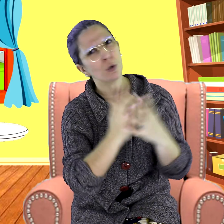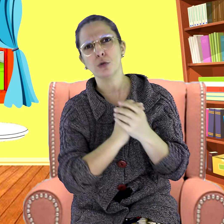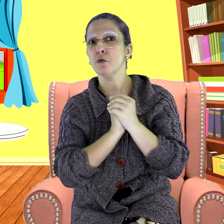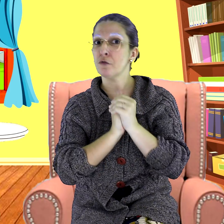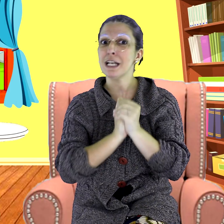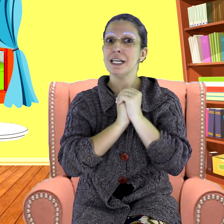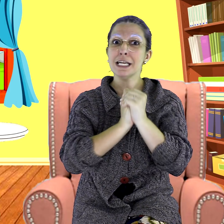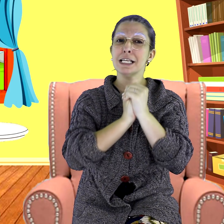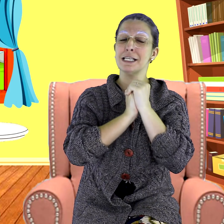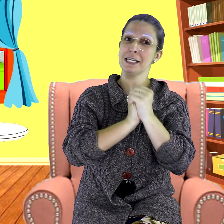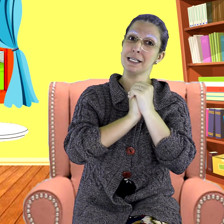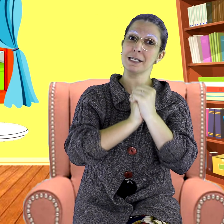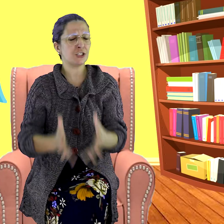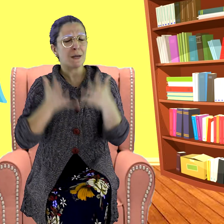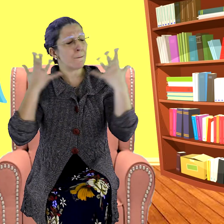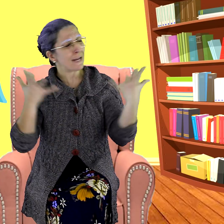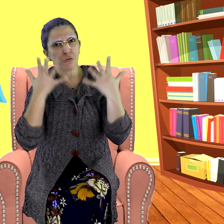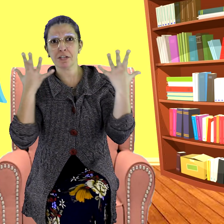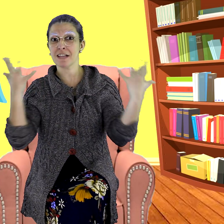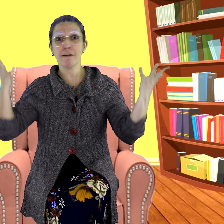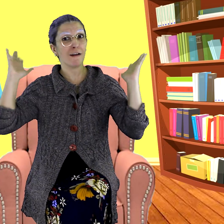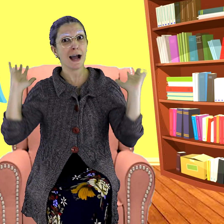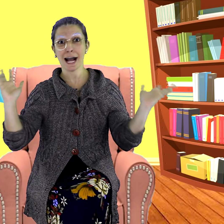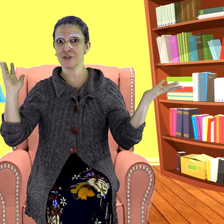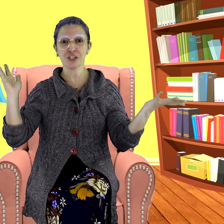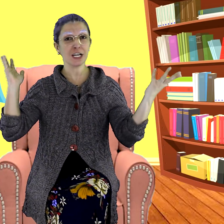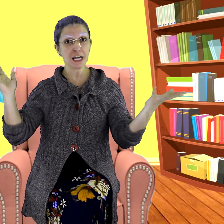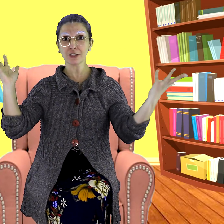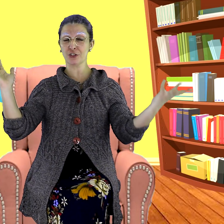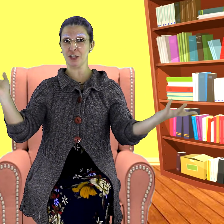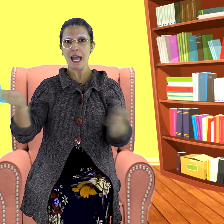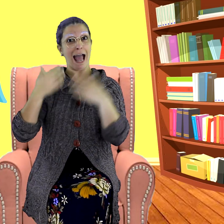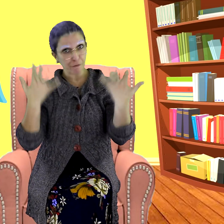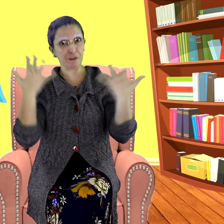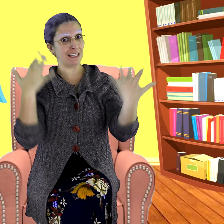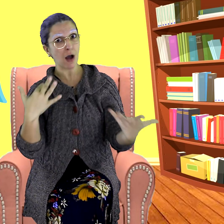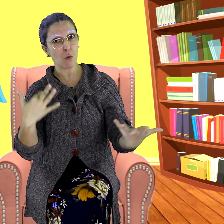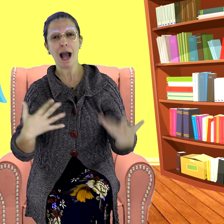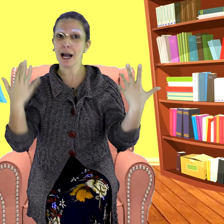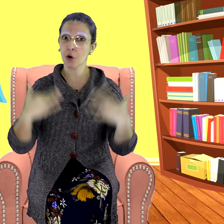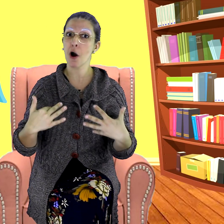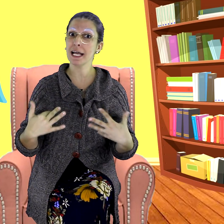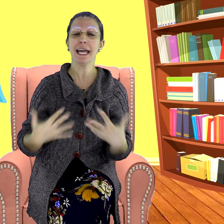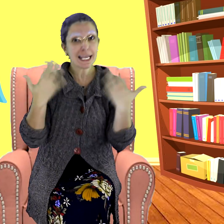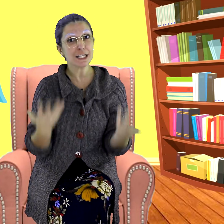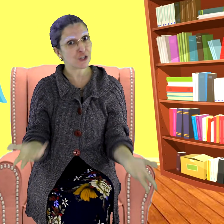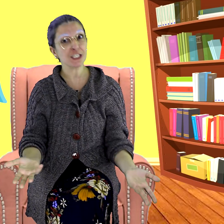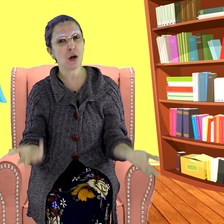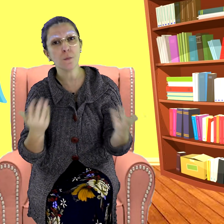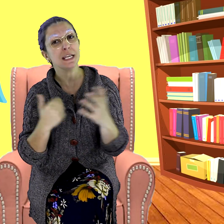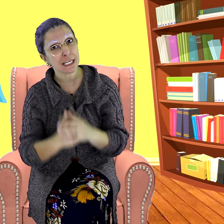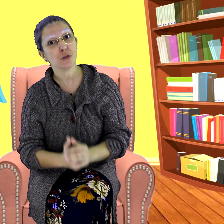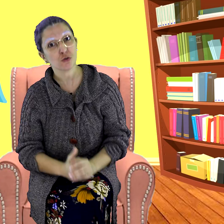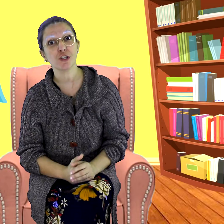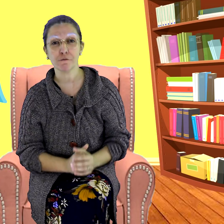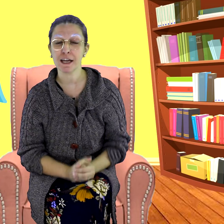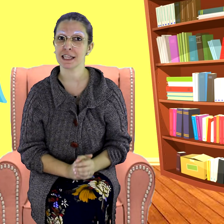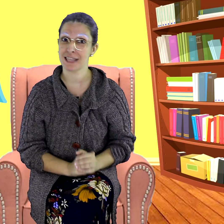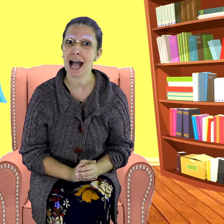muito felizes. Gepeto estava radiante. Afinal, agora ele tinha um menino de verdade.